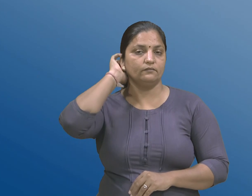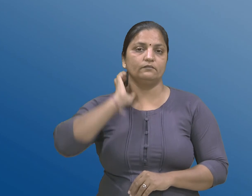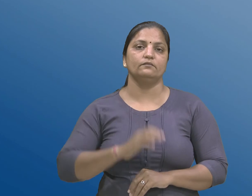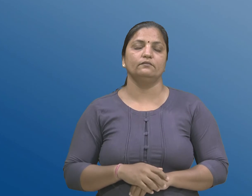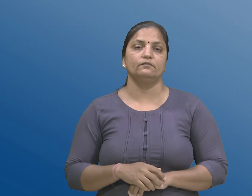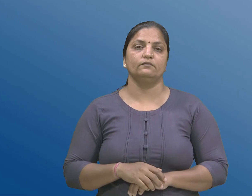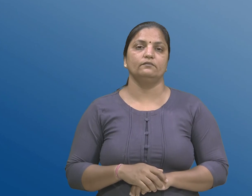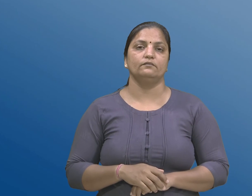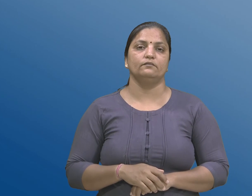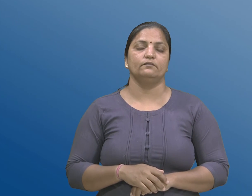तेनों ए,